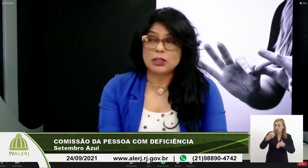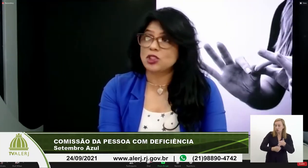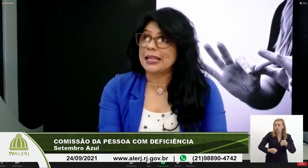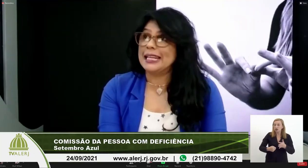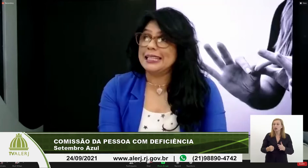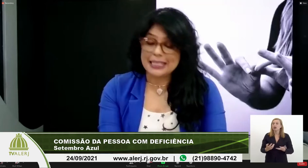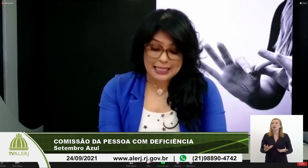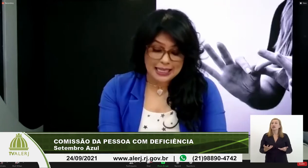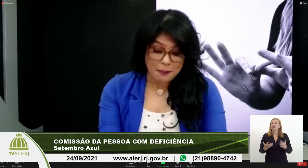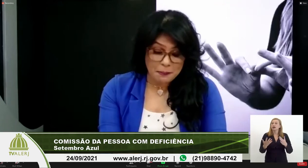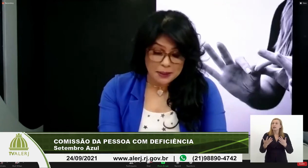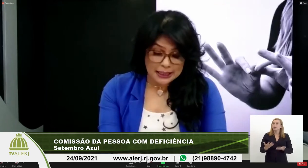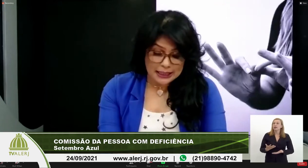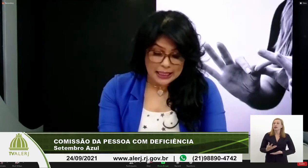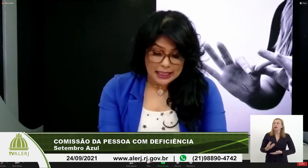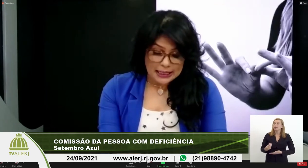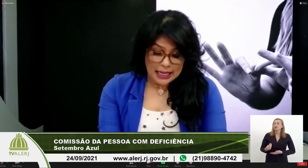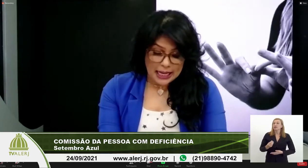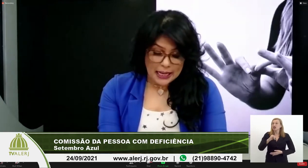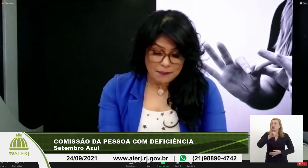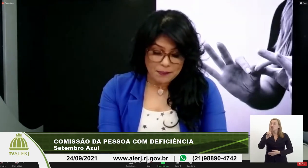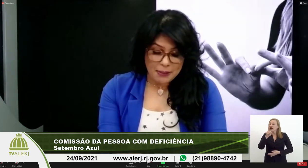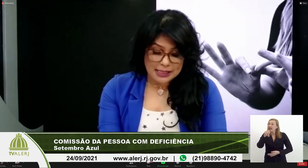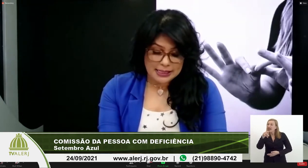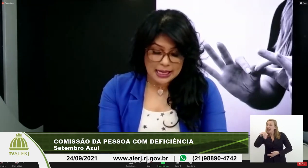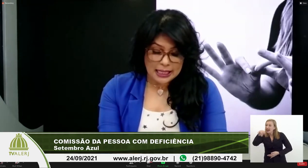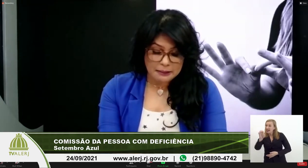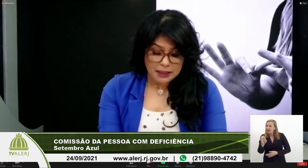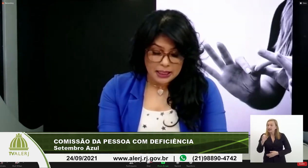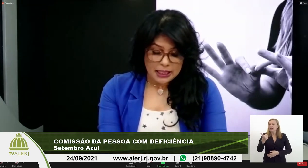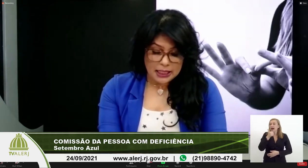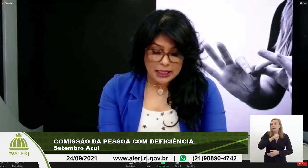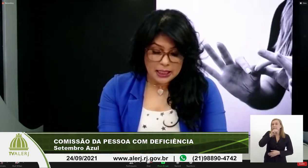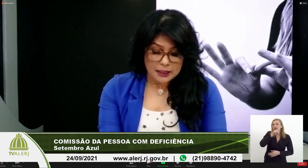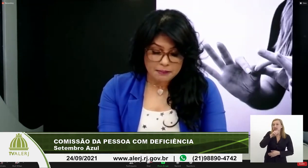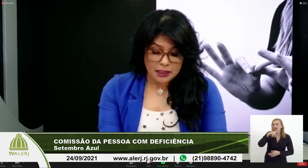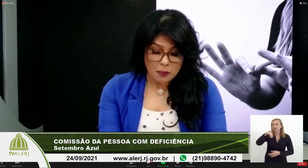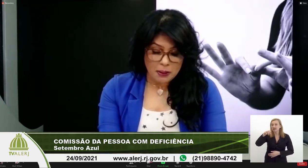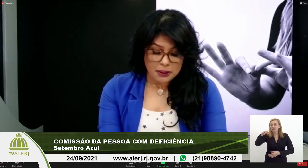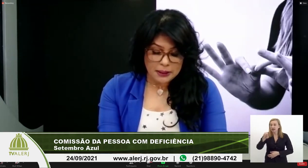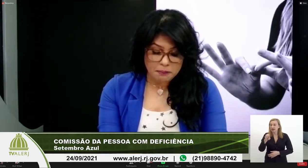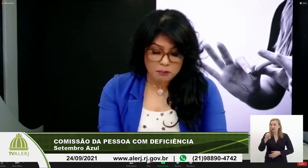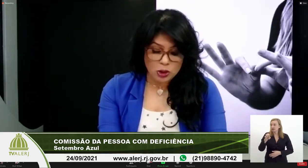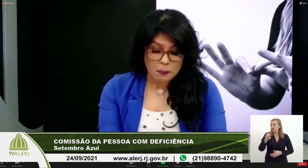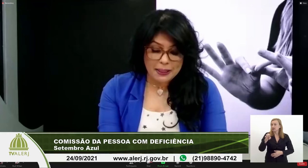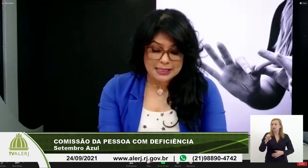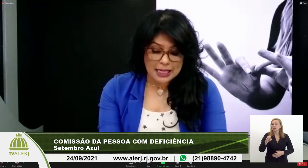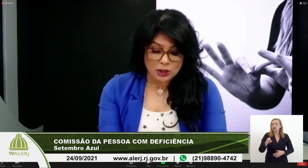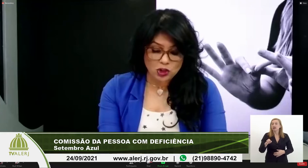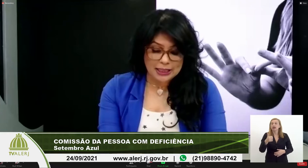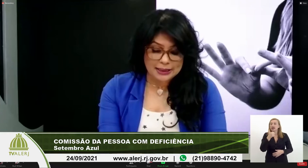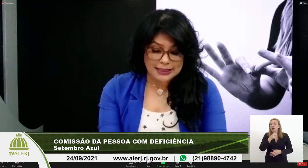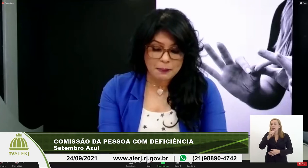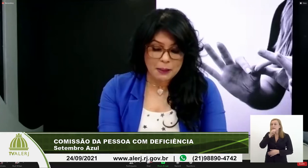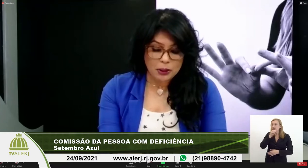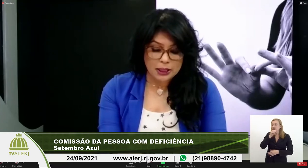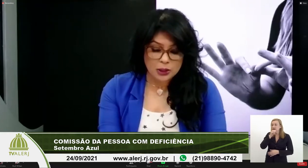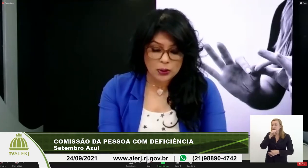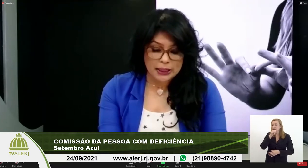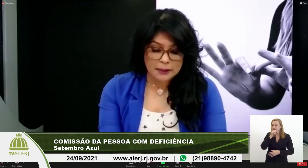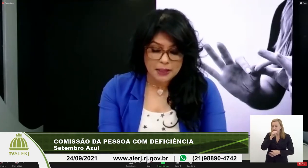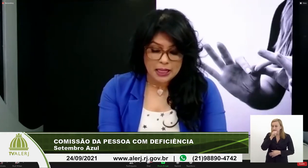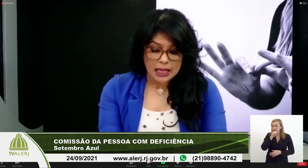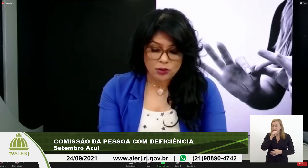participação da Jaqueline, que é a mamãe da Marcele, que é uma mãe muito presente, sempre